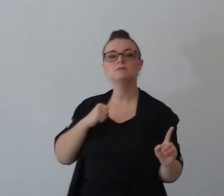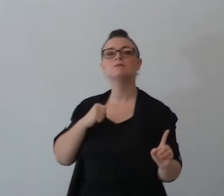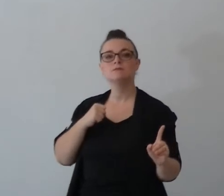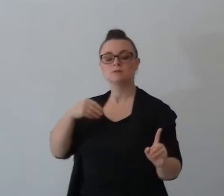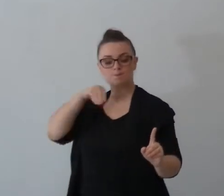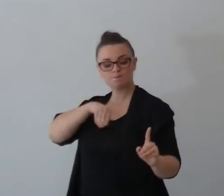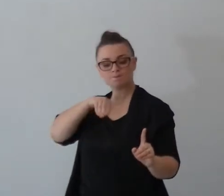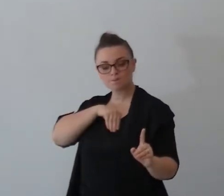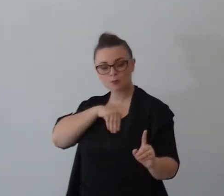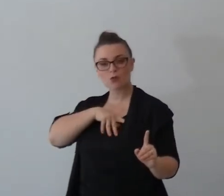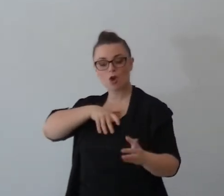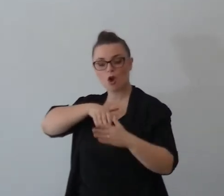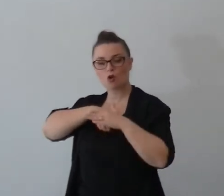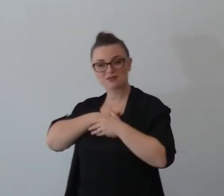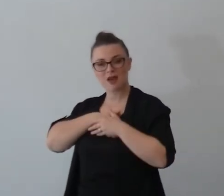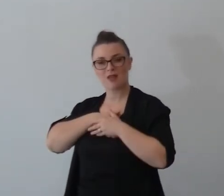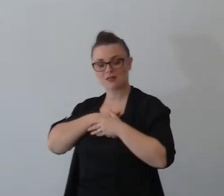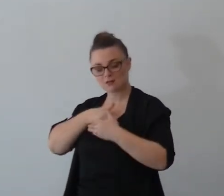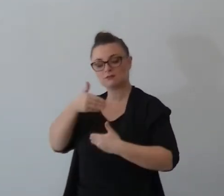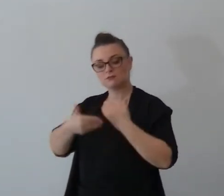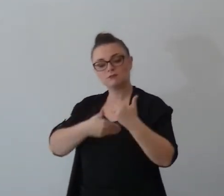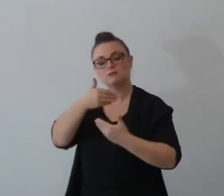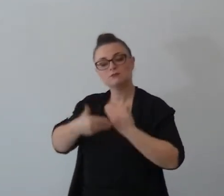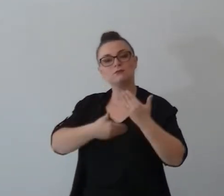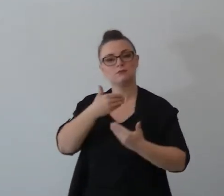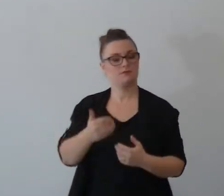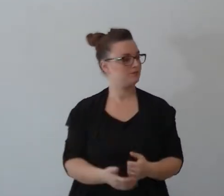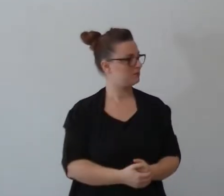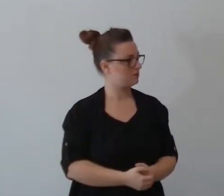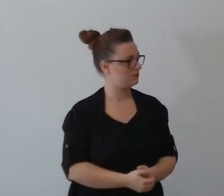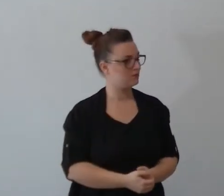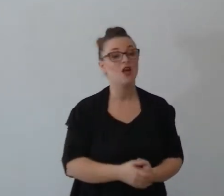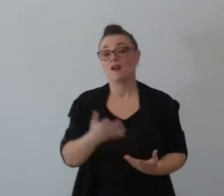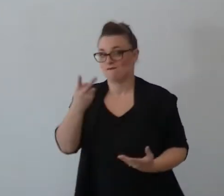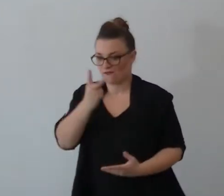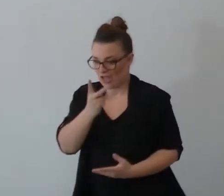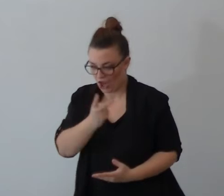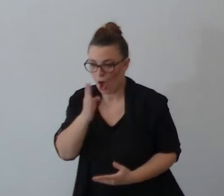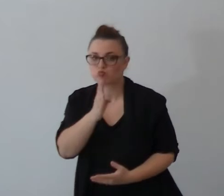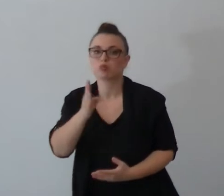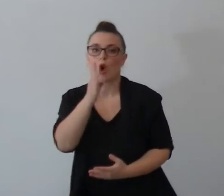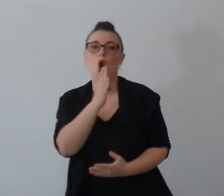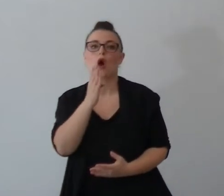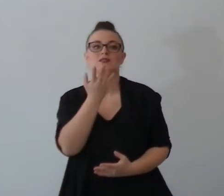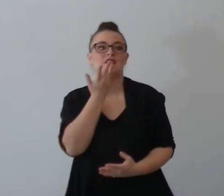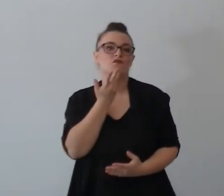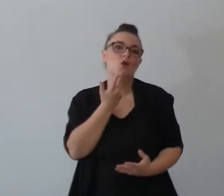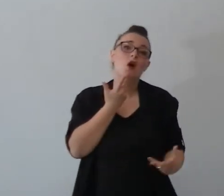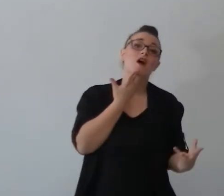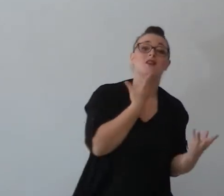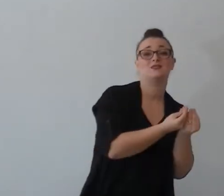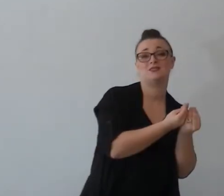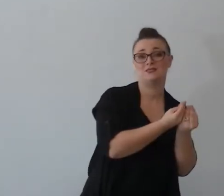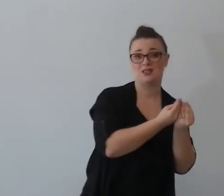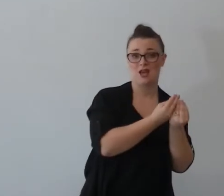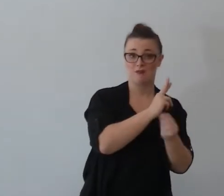e vuole che le cose avvengano sì perché anche lui vuole ma secondo l'ordine di Dio l'ordine di Dio